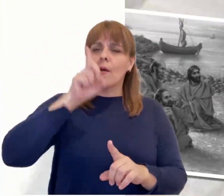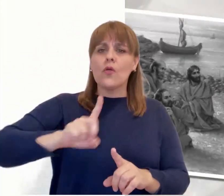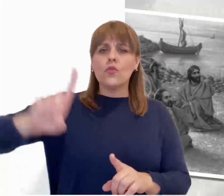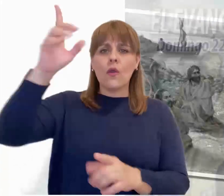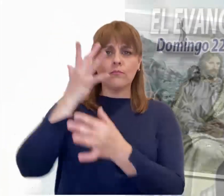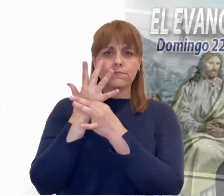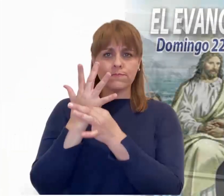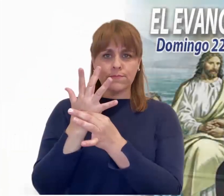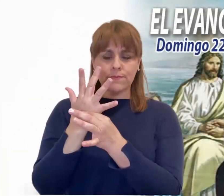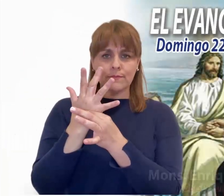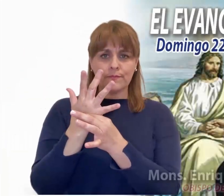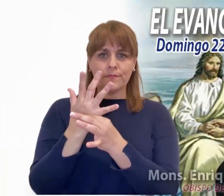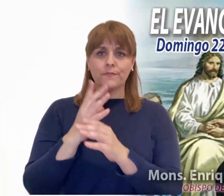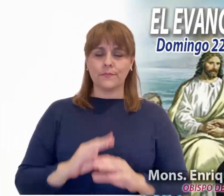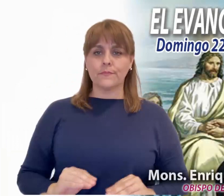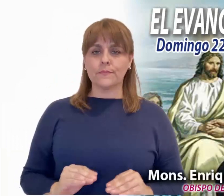Palabra del Señor